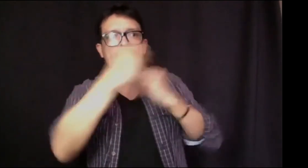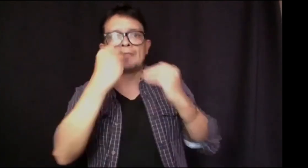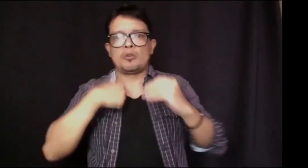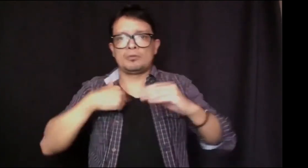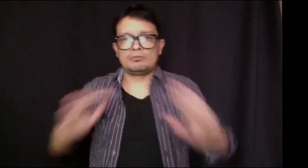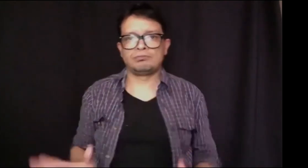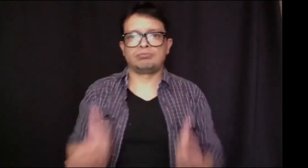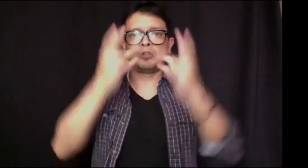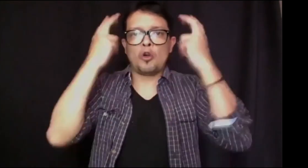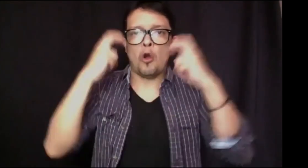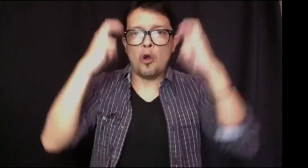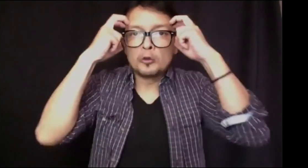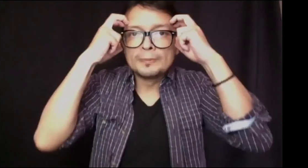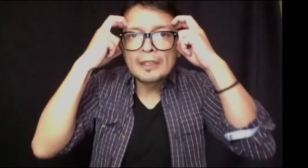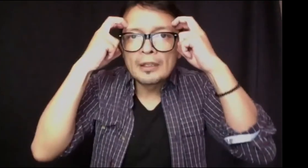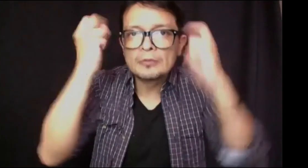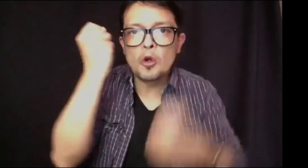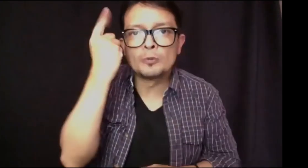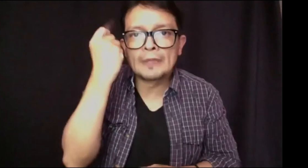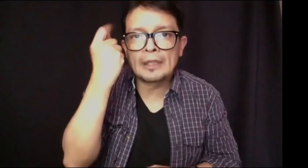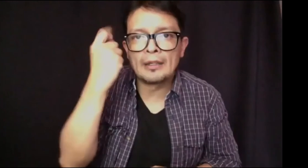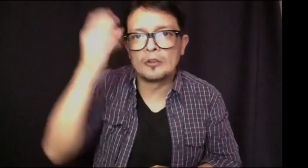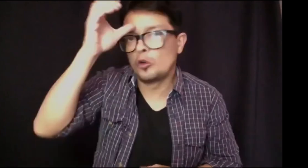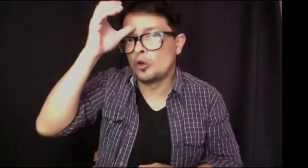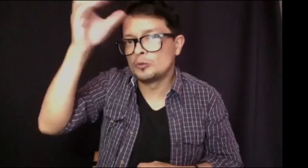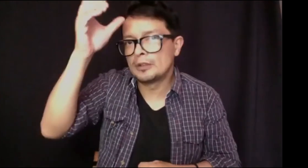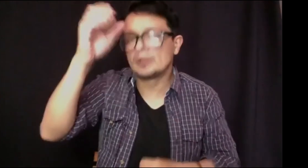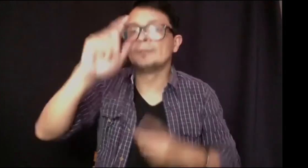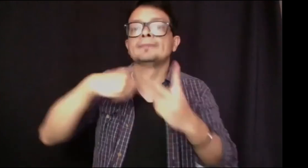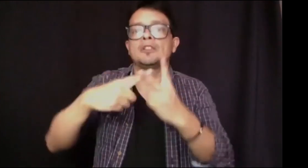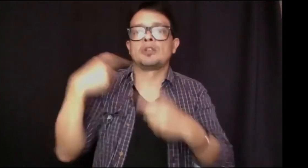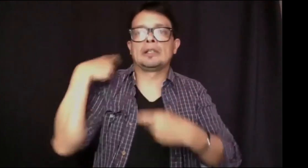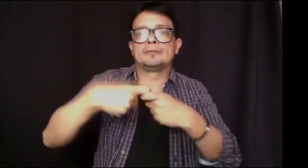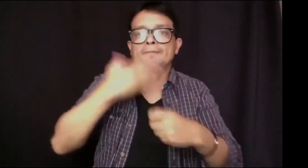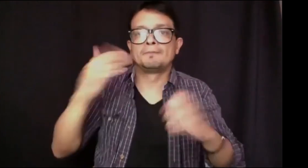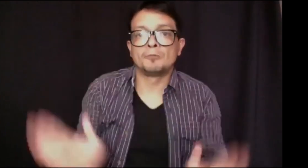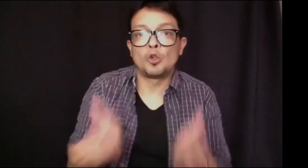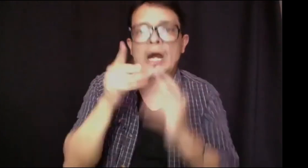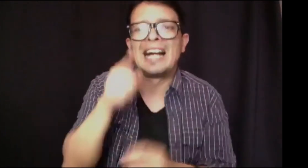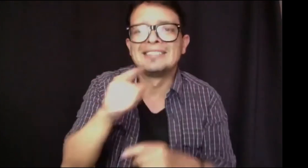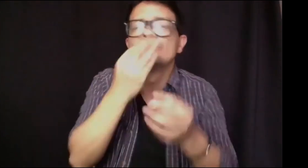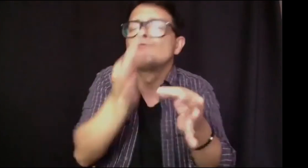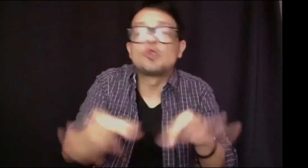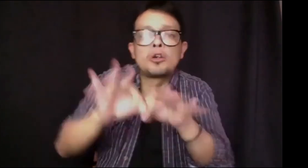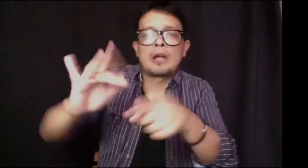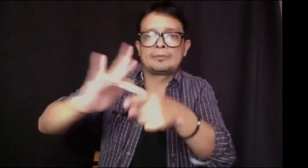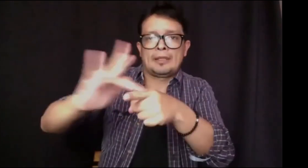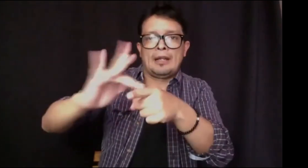sino también entenderlos a profundidad. Y la educación superior exige mucho este proceso de apropiación de conocimientos.